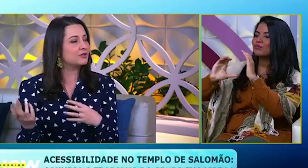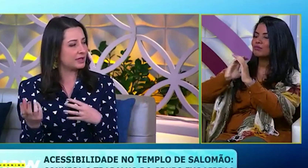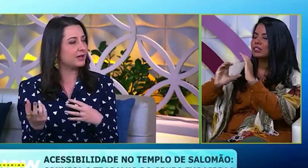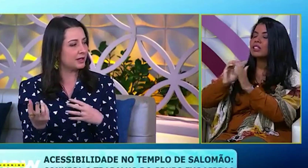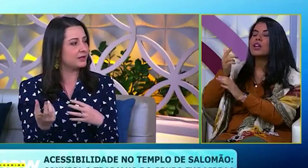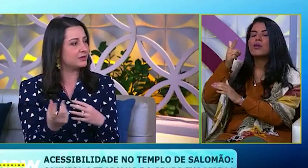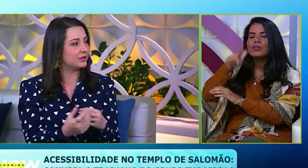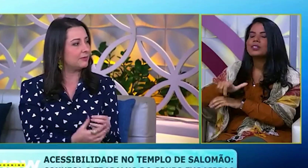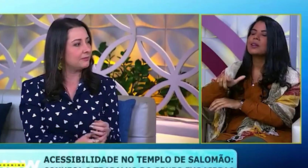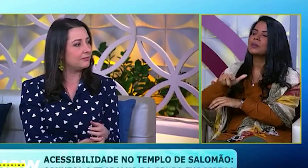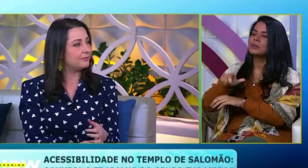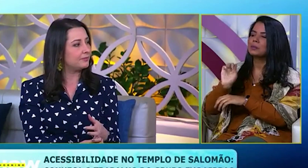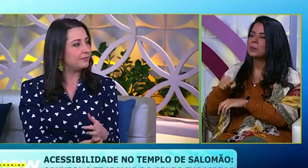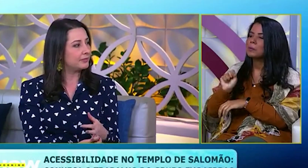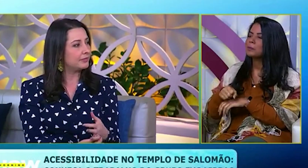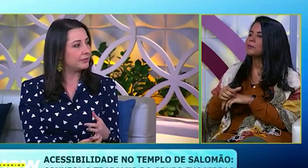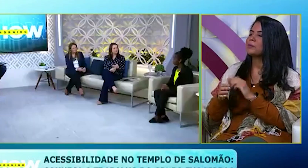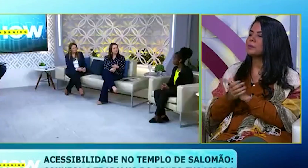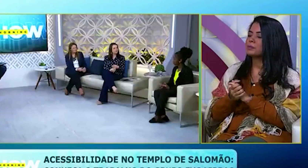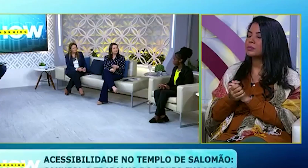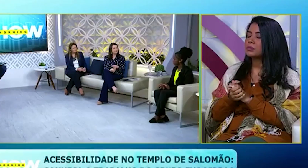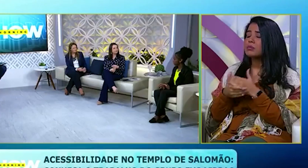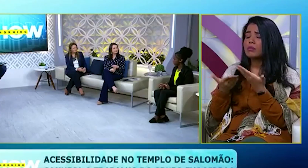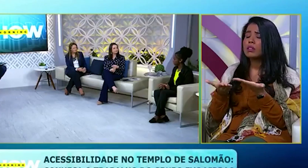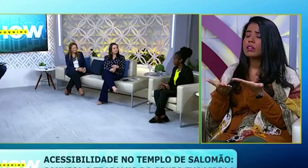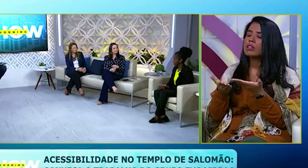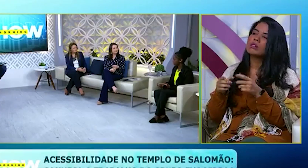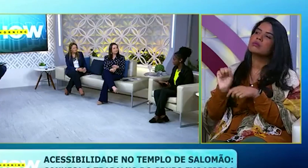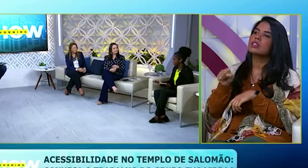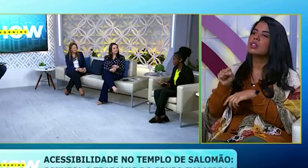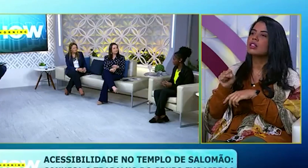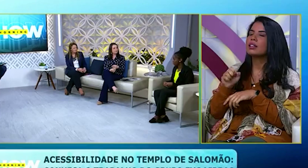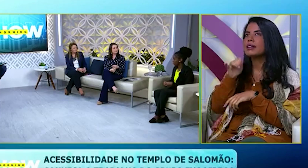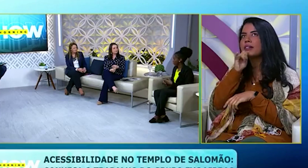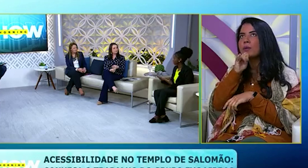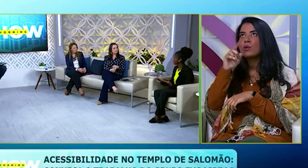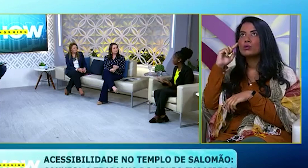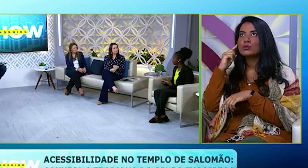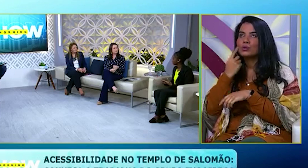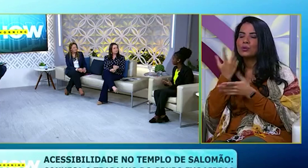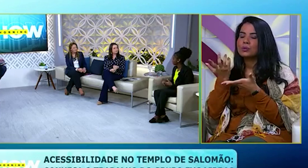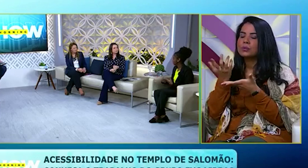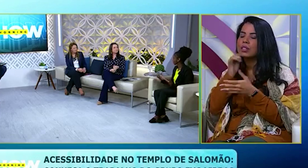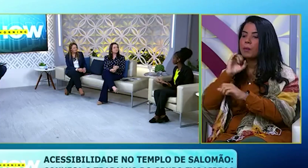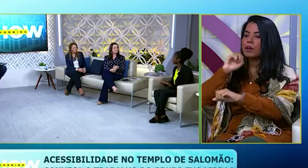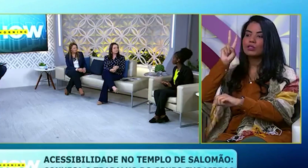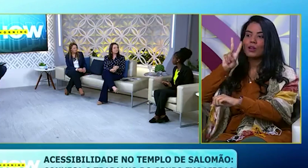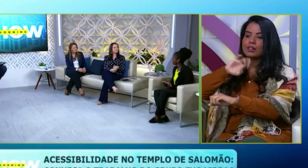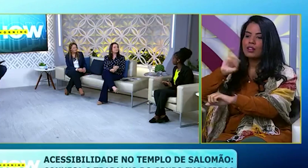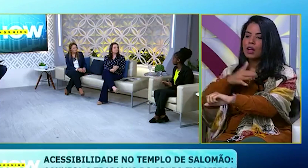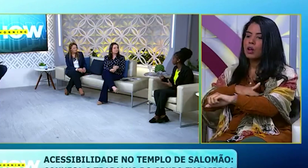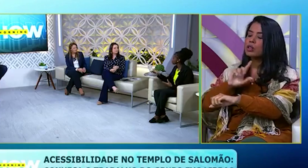vocês, consegue ter isso, né? Sim, senhora. Até mesmo os surdos que vêm vindo, por exemplo, a história de Jacó. Todos nós